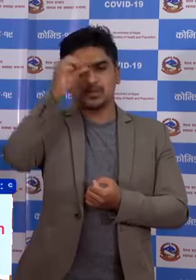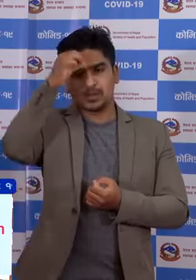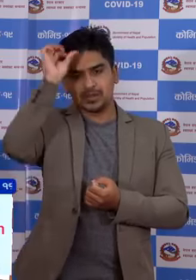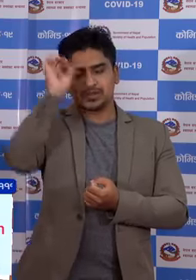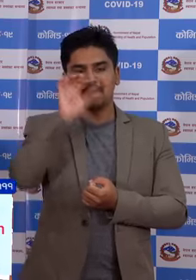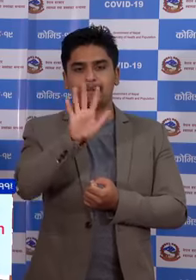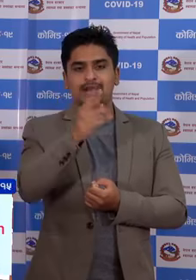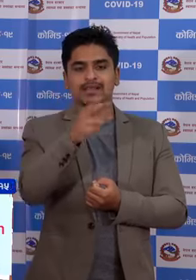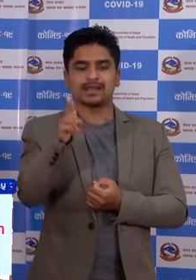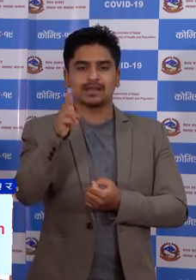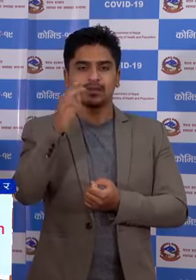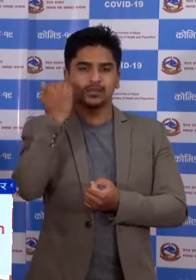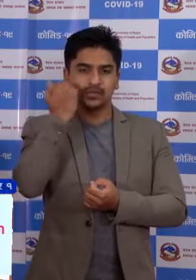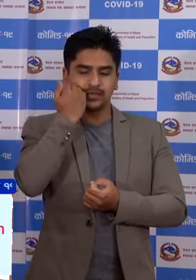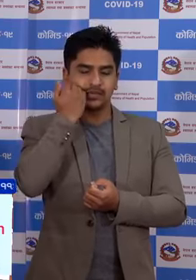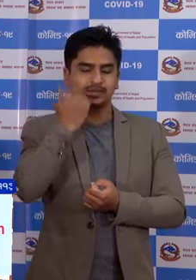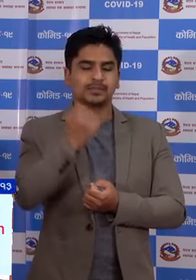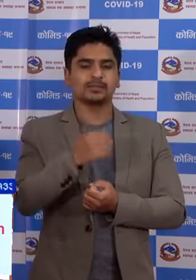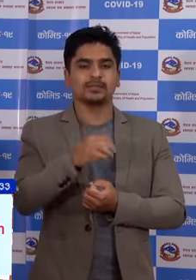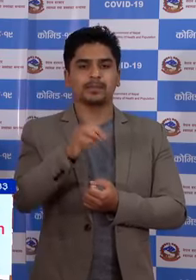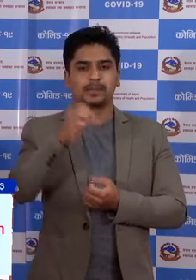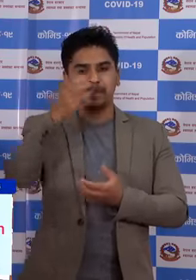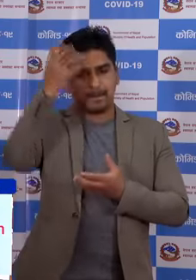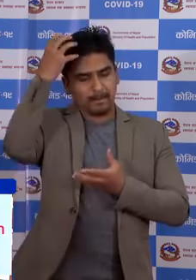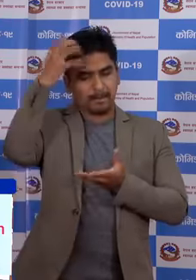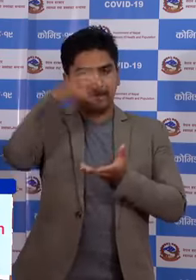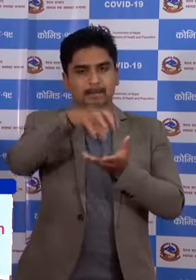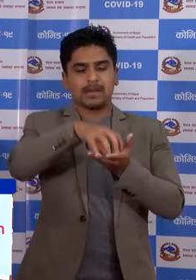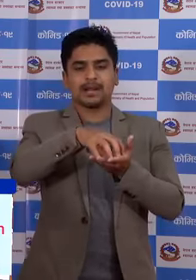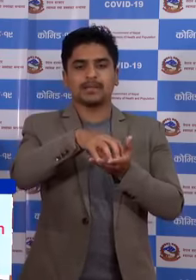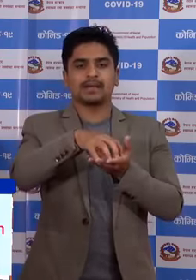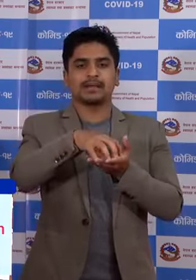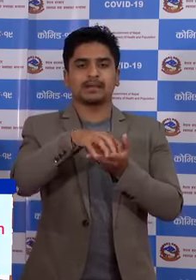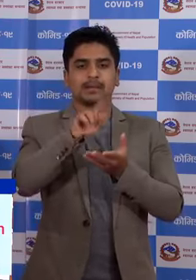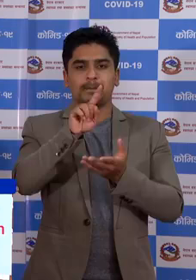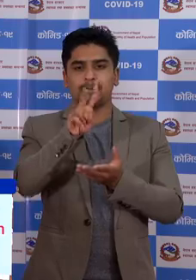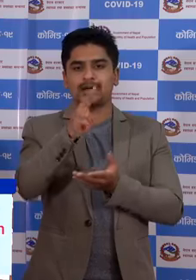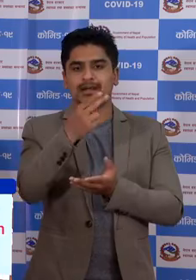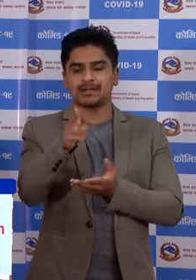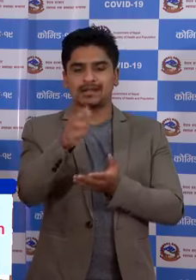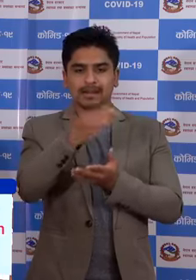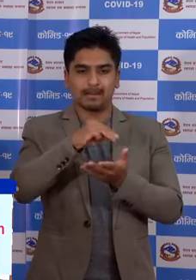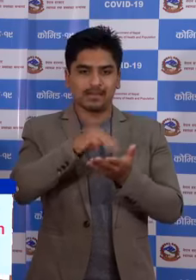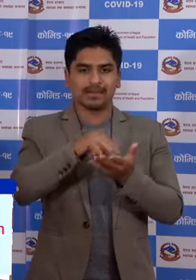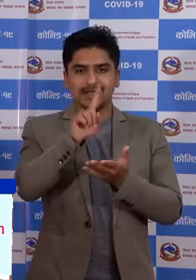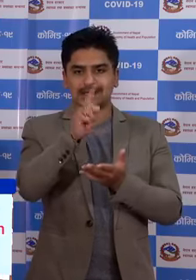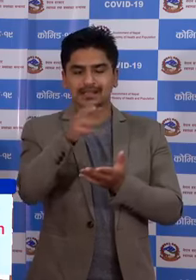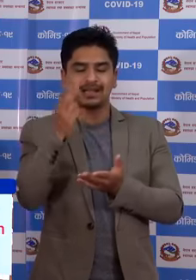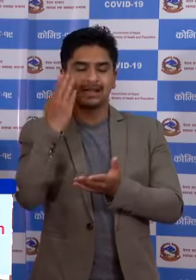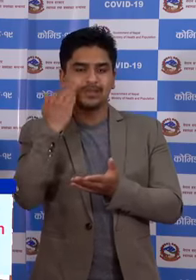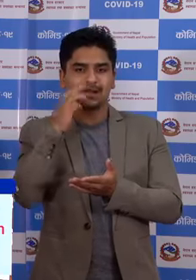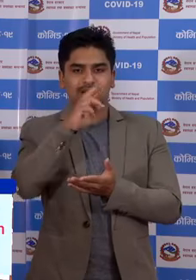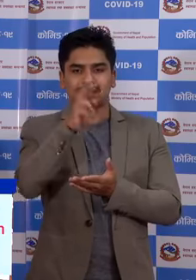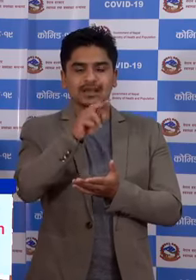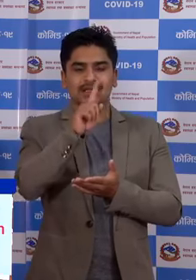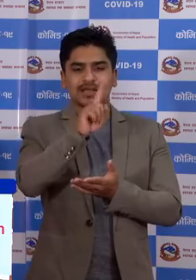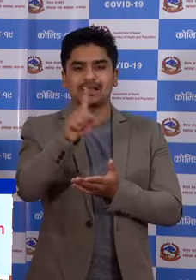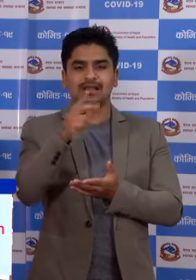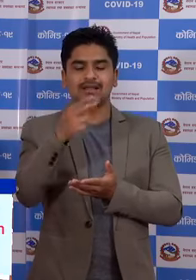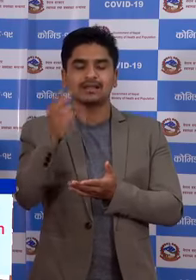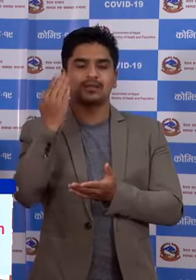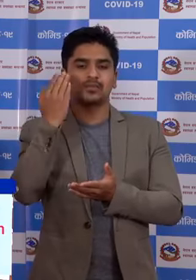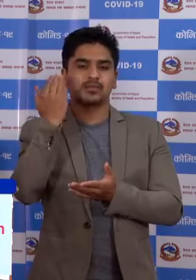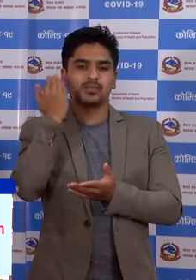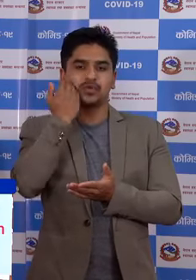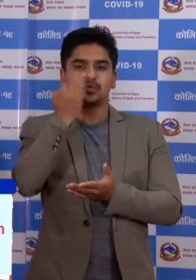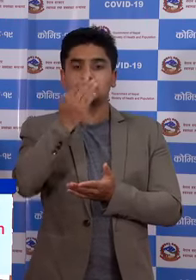5 जना पुरुष, पालपा को 12 जना मद्दे 1 जना महिलार एकार जना पुरुषुनुँँच,